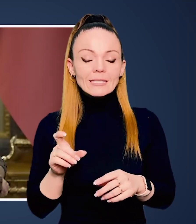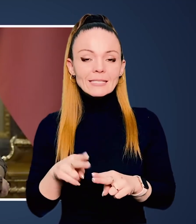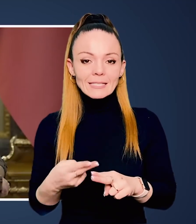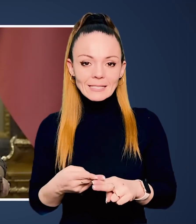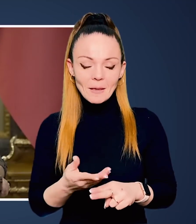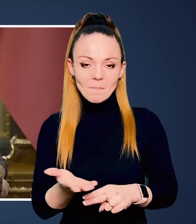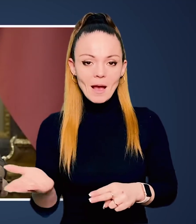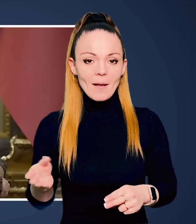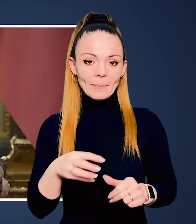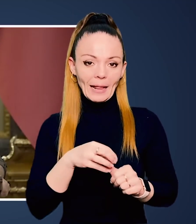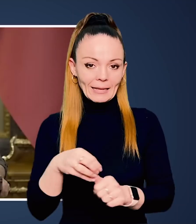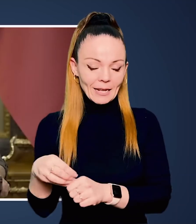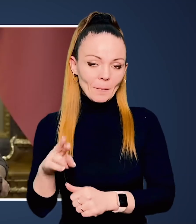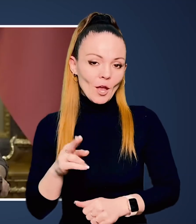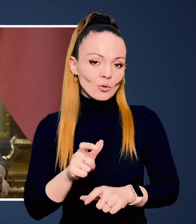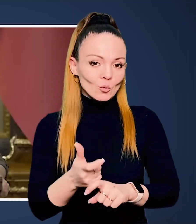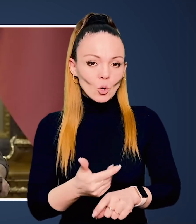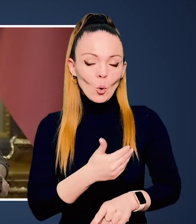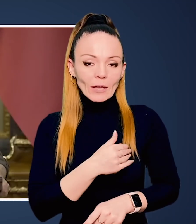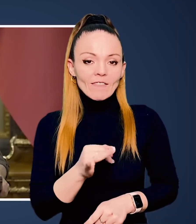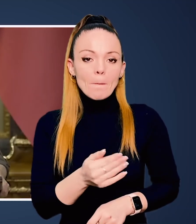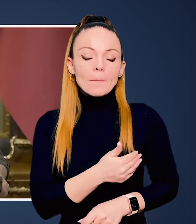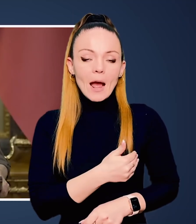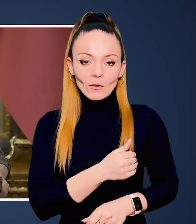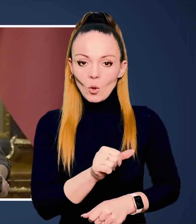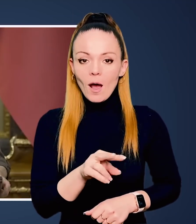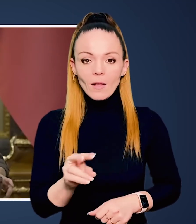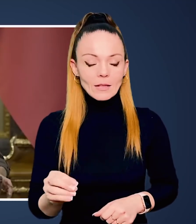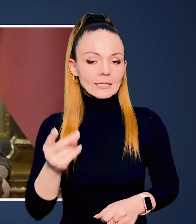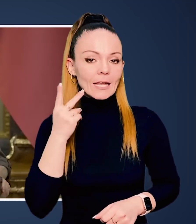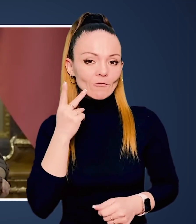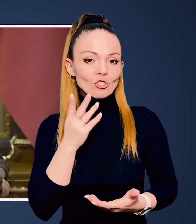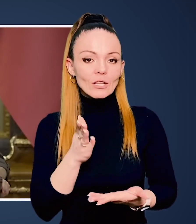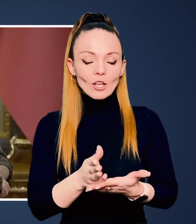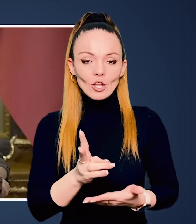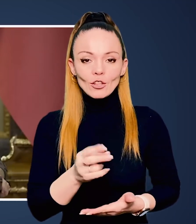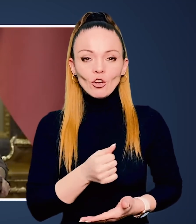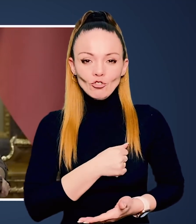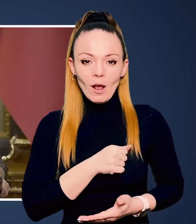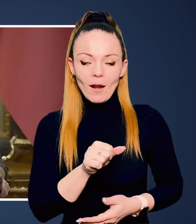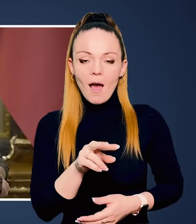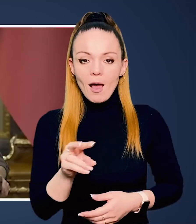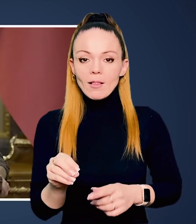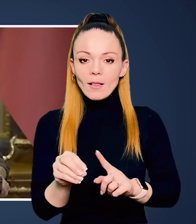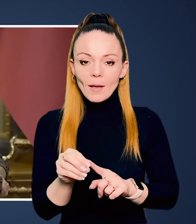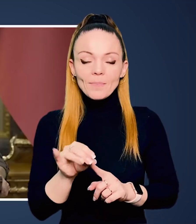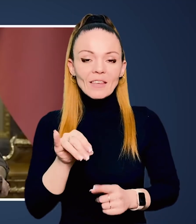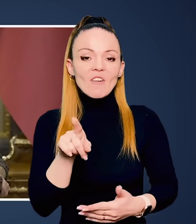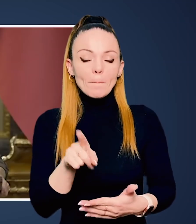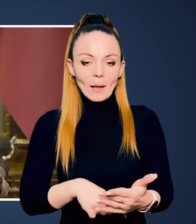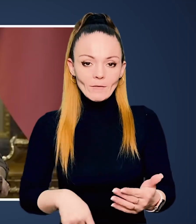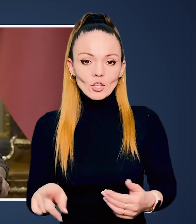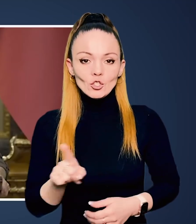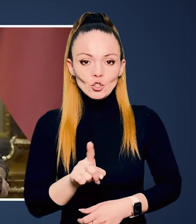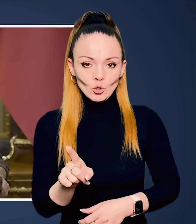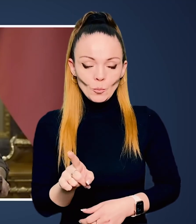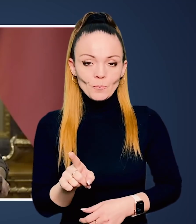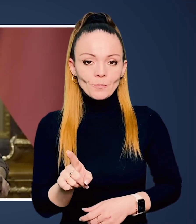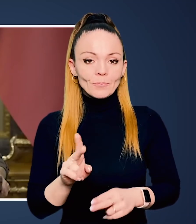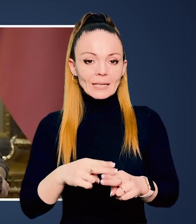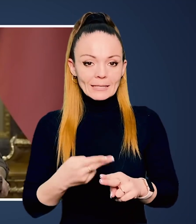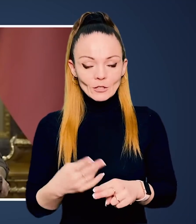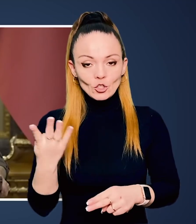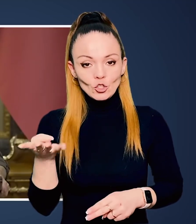відносини з цими лідерами. Я б дуже хотів і прагнув, але завжди є, на жаль, але. І впевнений,